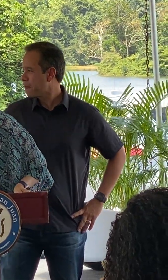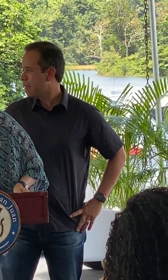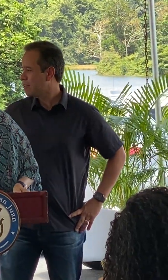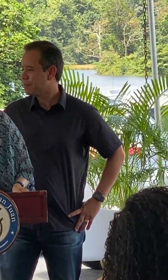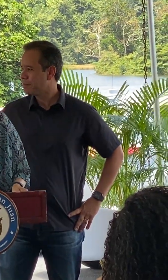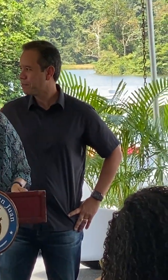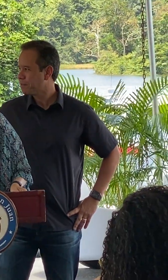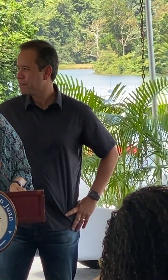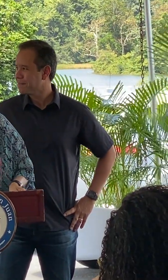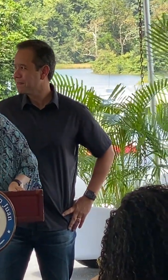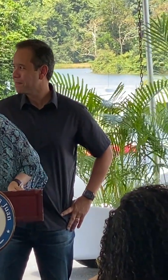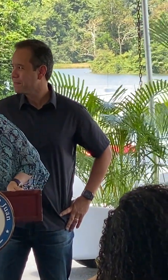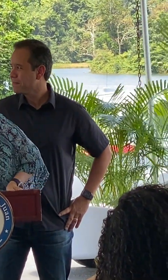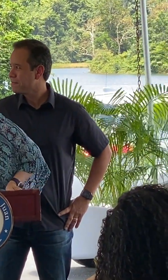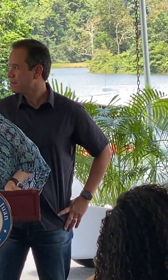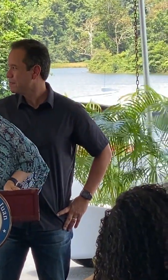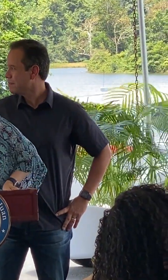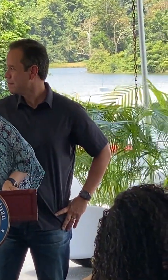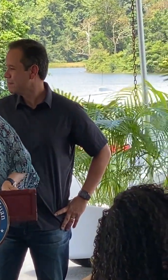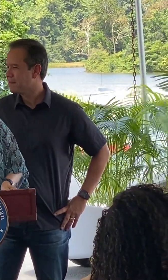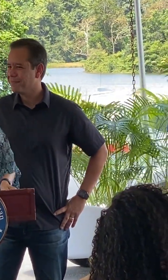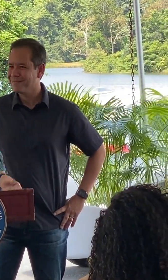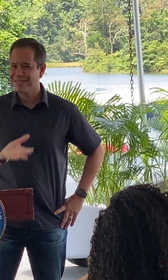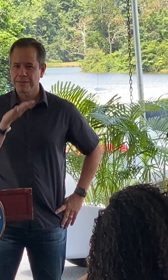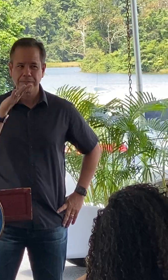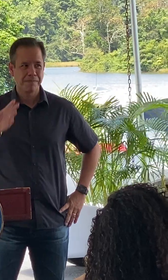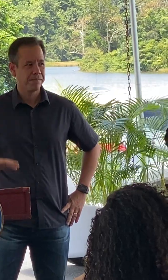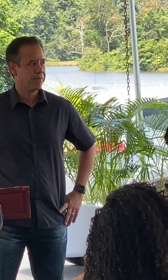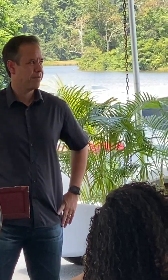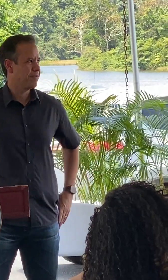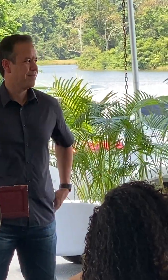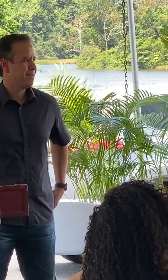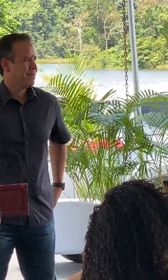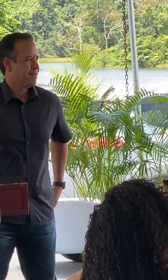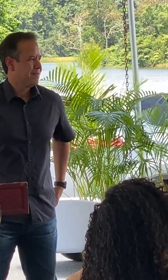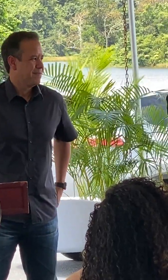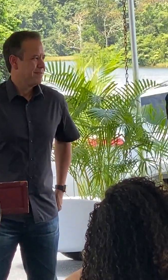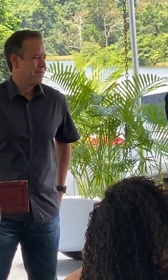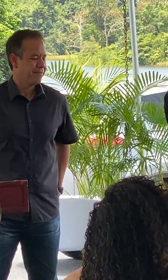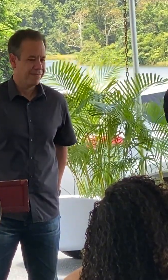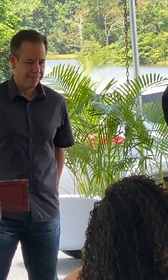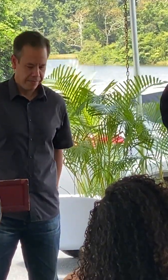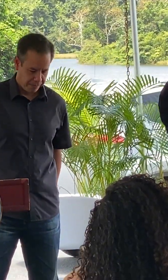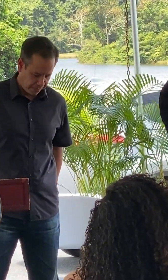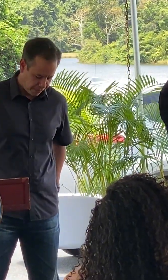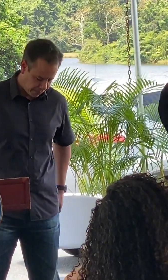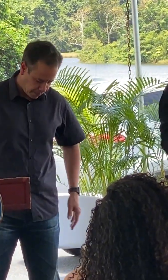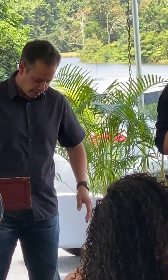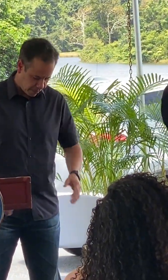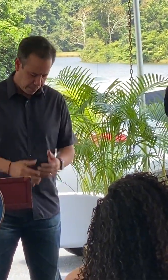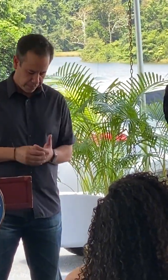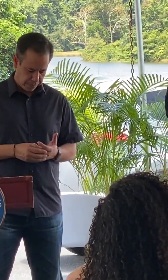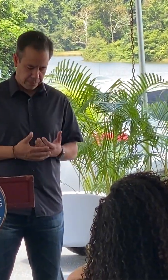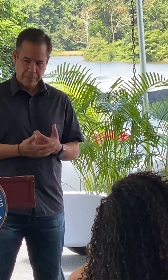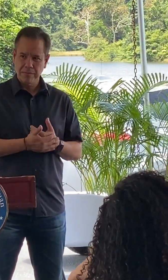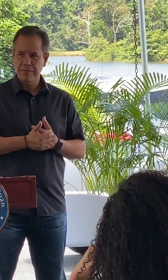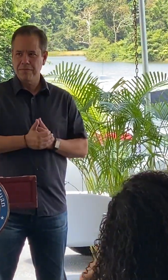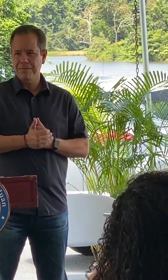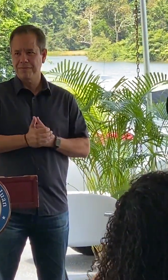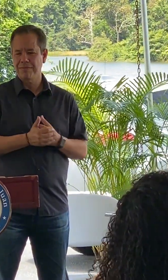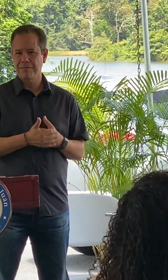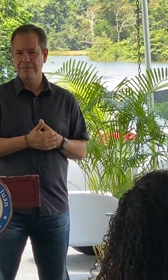Luis Crespo el grupo comunitario Francine que la conocemos su liderato de otros proyectos que hemos tenido con el